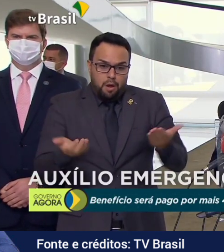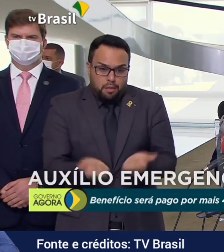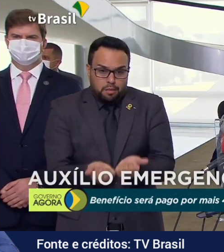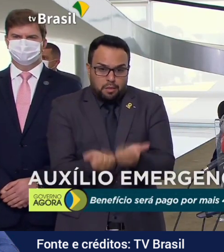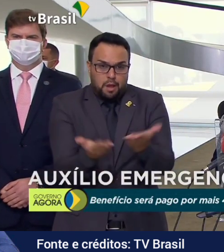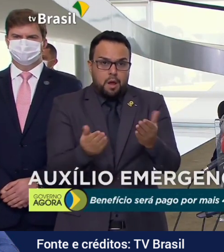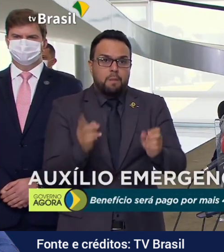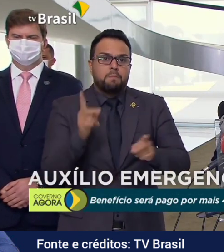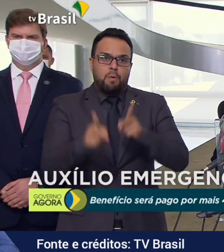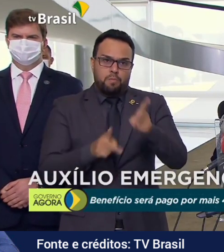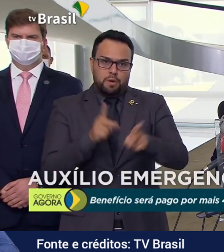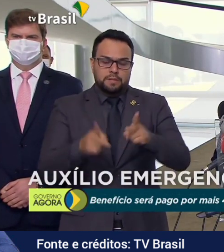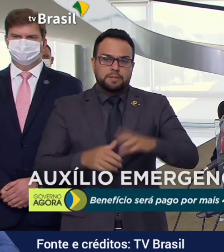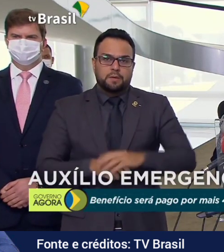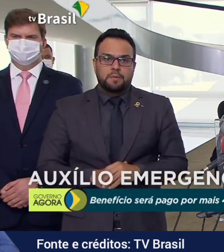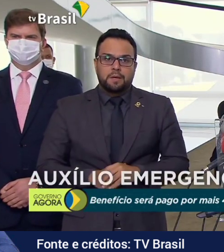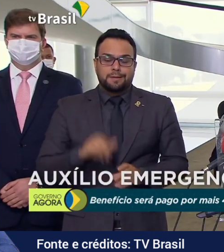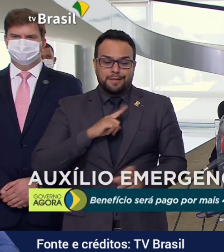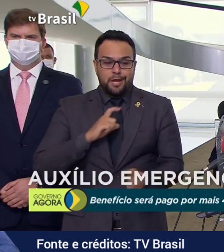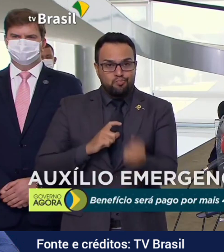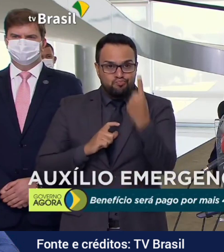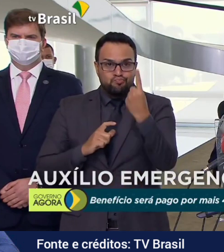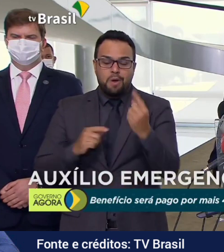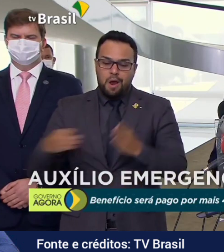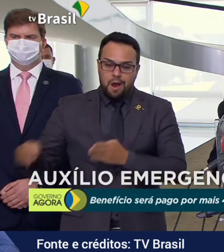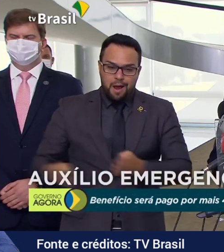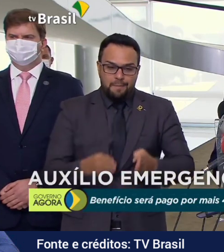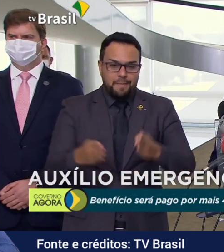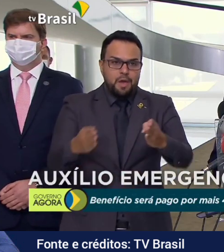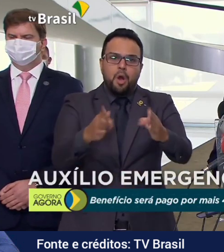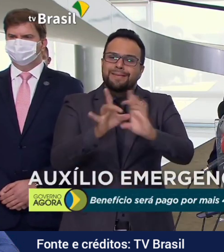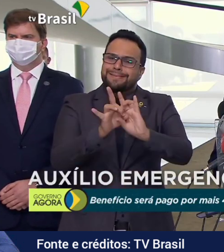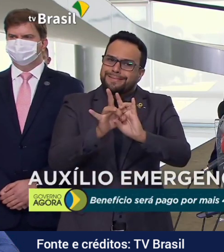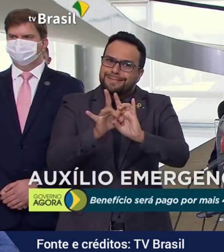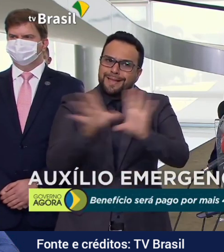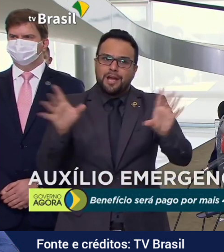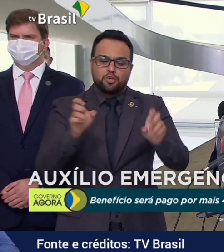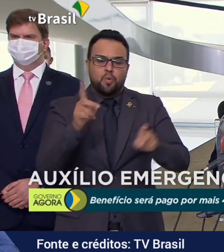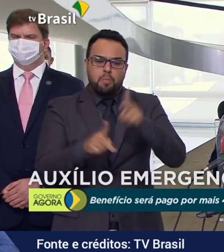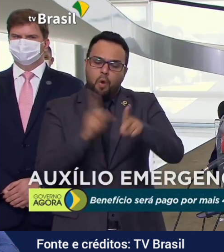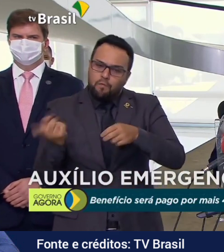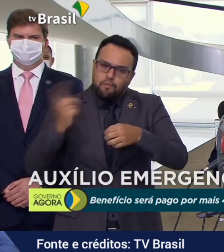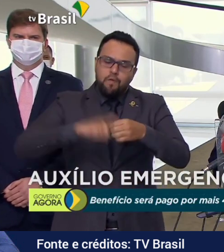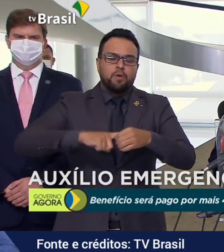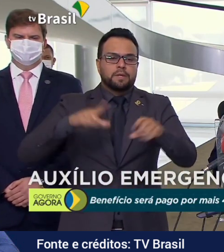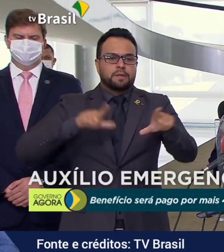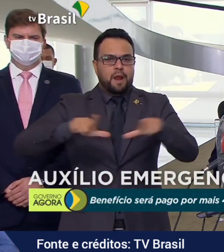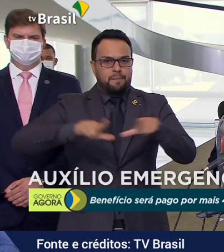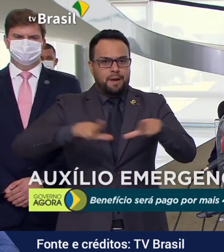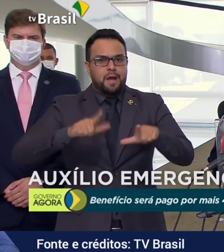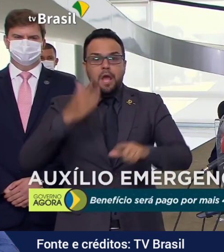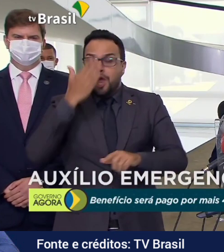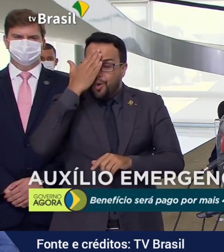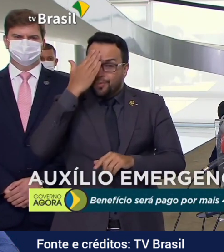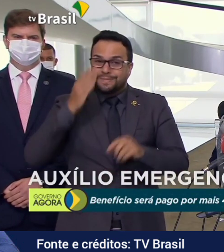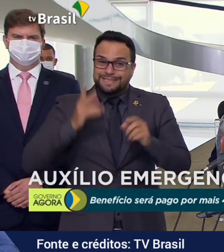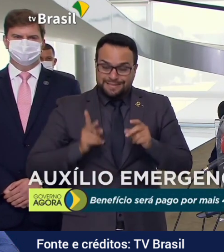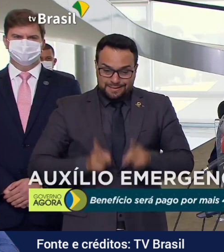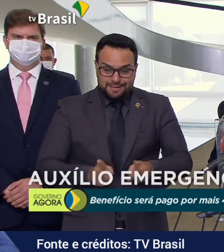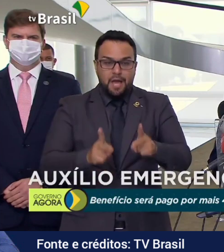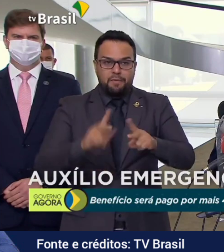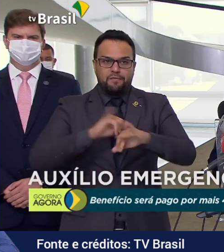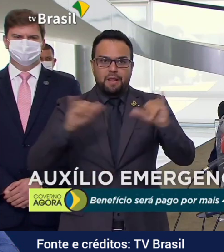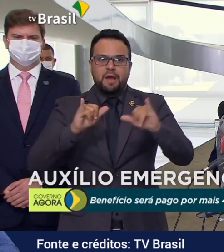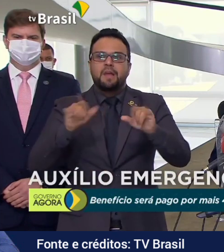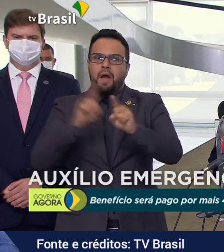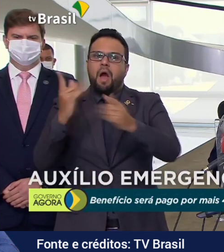população. Só temos um caminho. Deixar o povo trabalhar. Que eu sempre disse, e fui muito